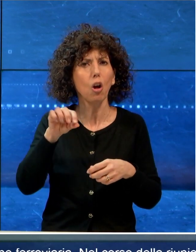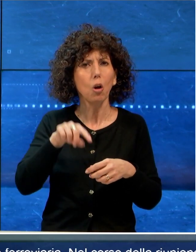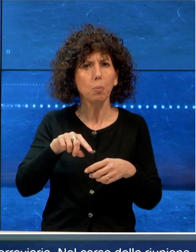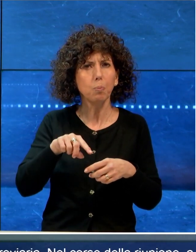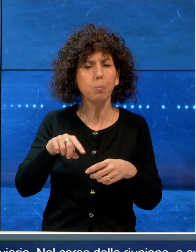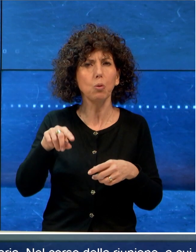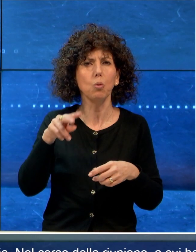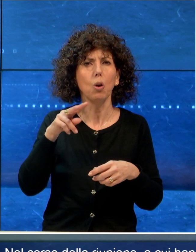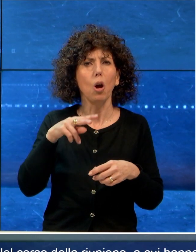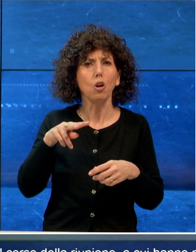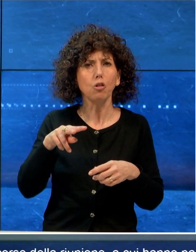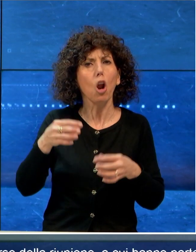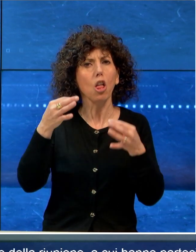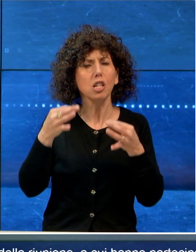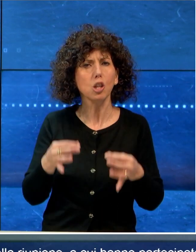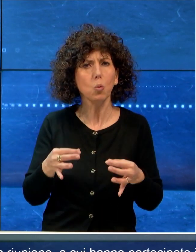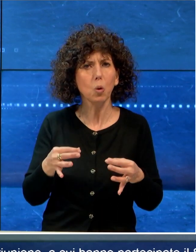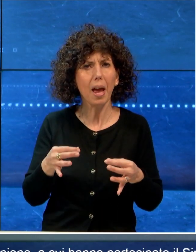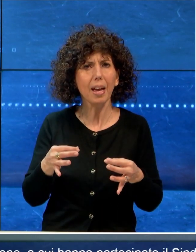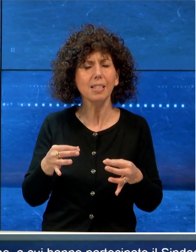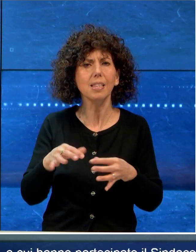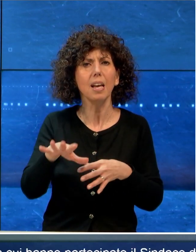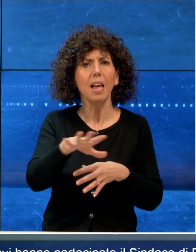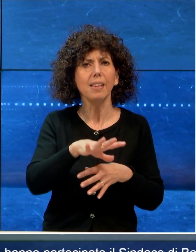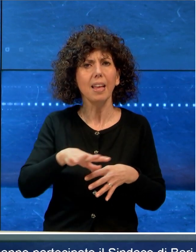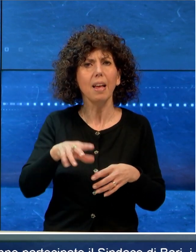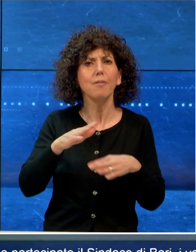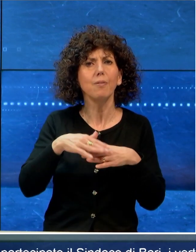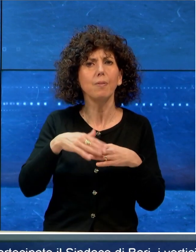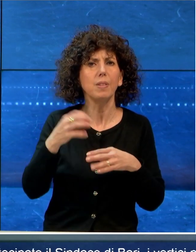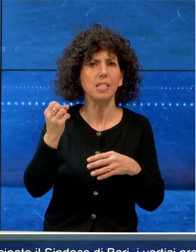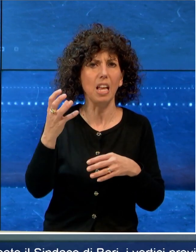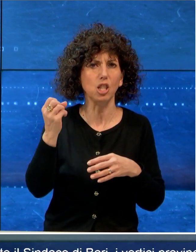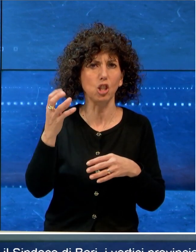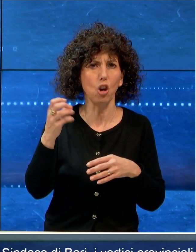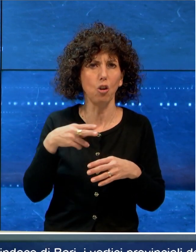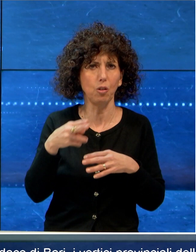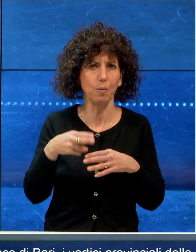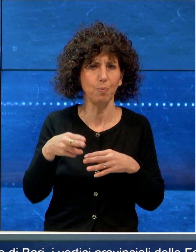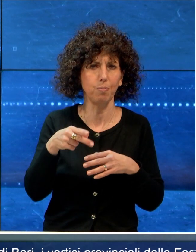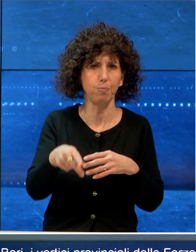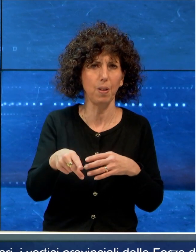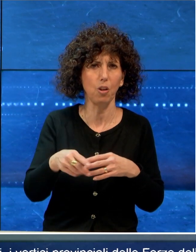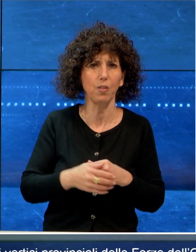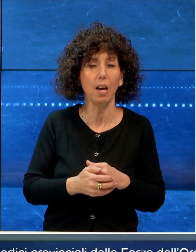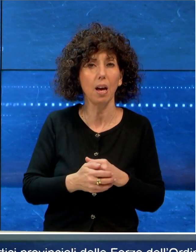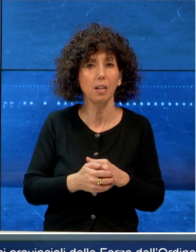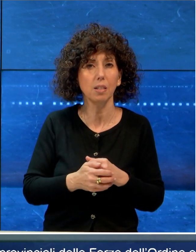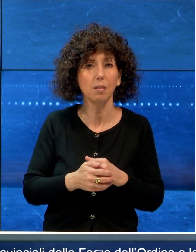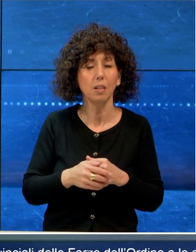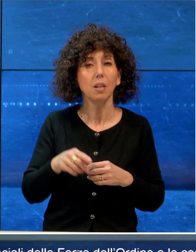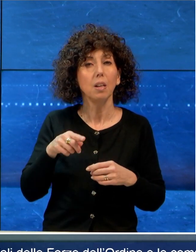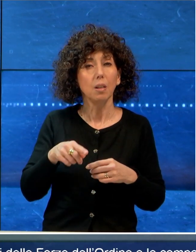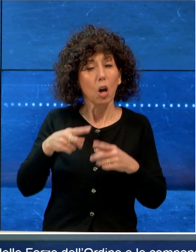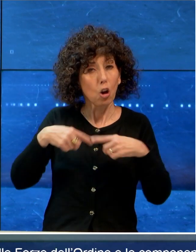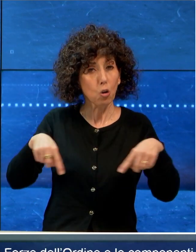di controllo e sicurezza nell'area della stazione ferroviaria. Nel corso